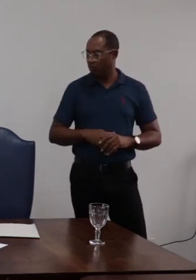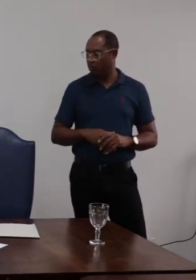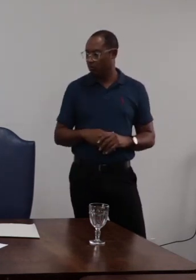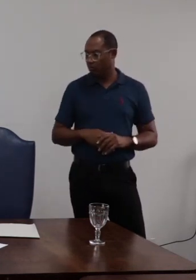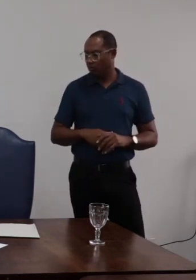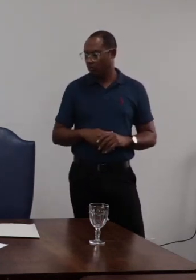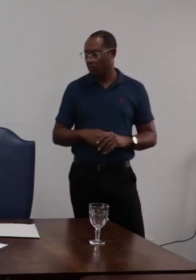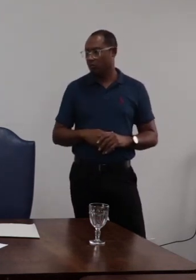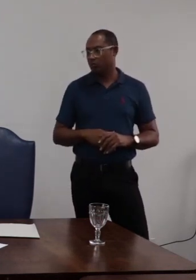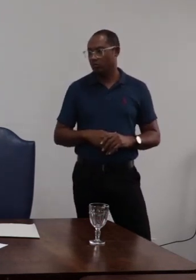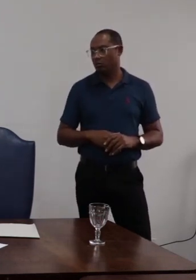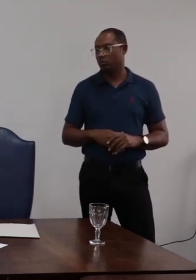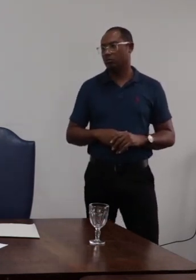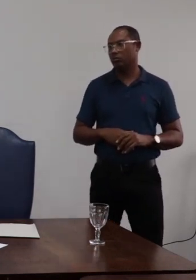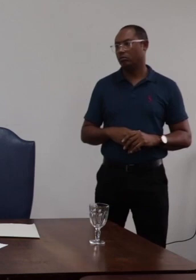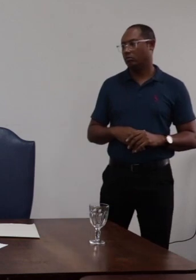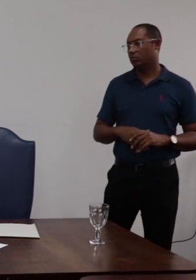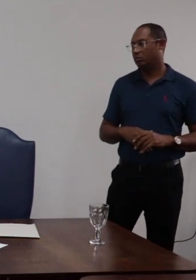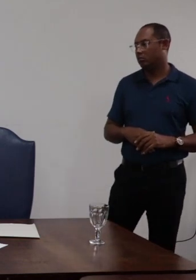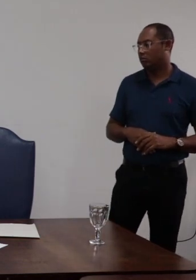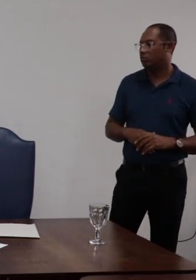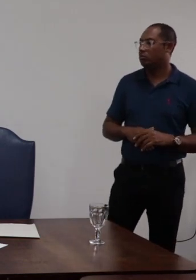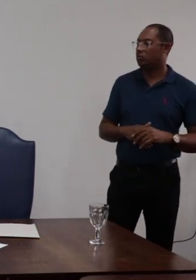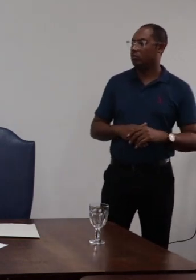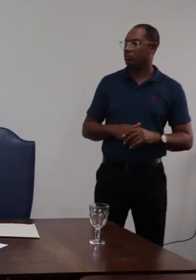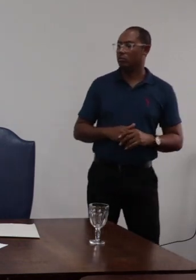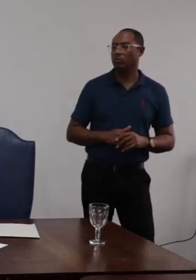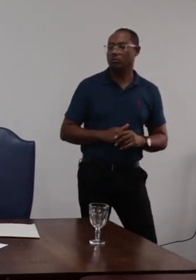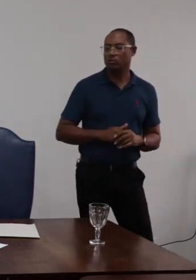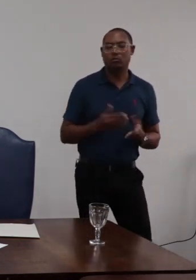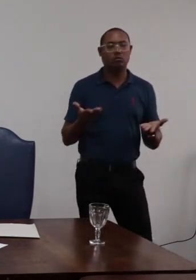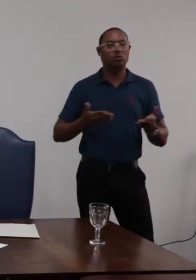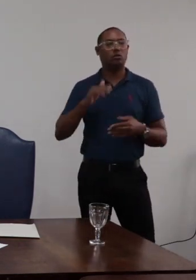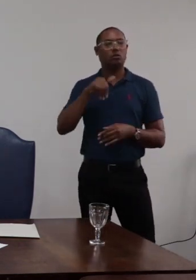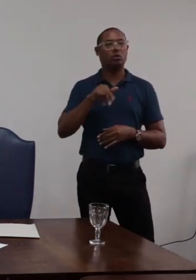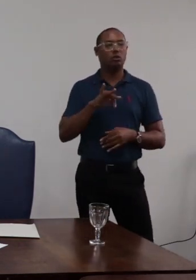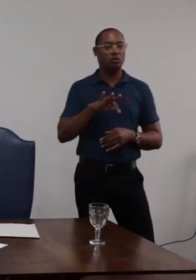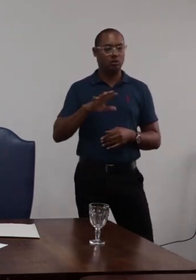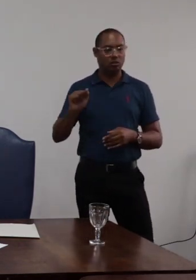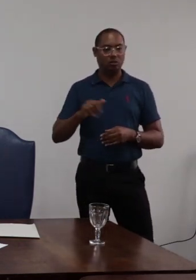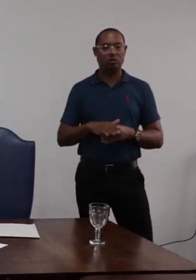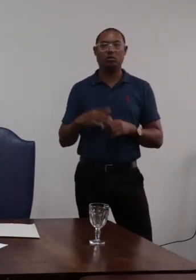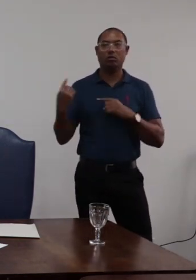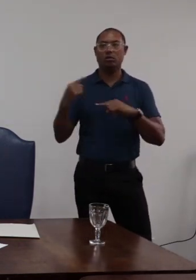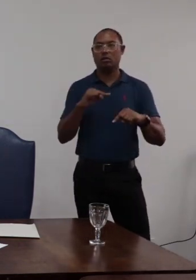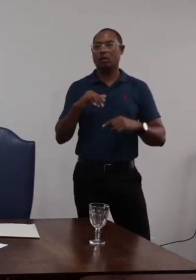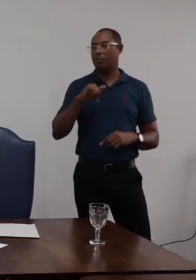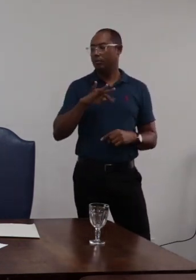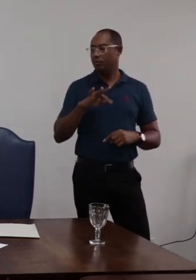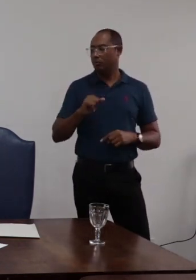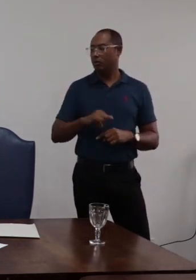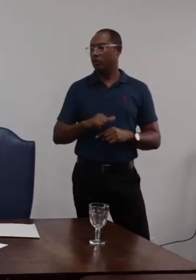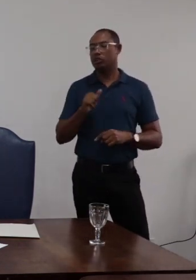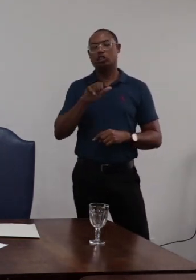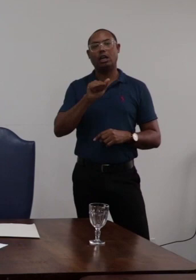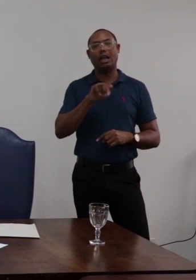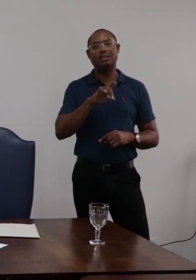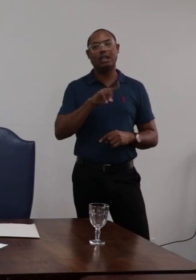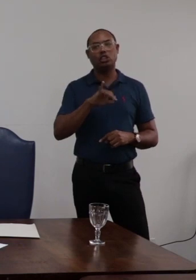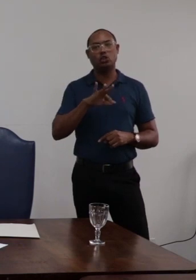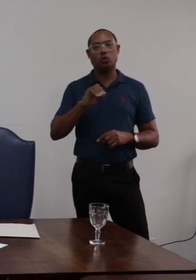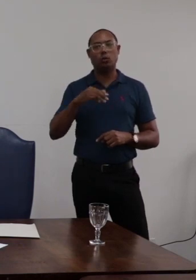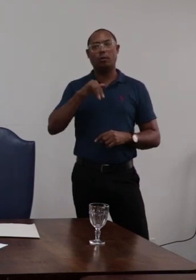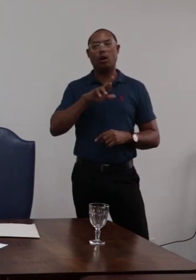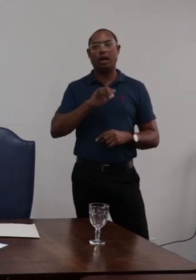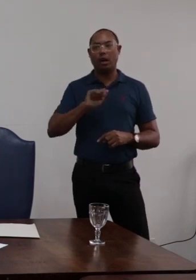aponta aqui na discussão sobre a minuta de assédio que foi realmente aprovada